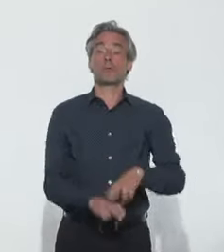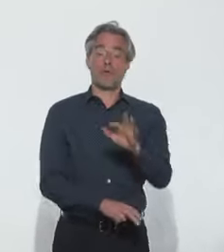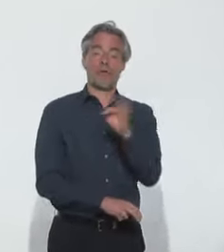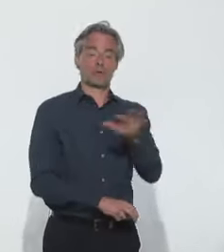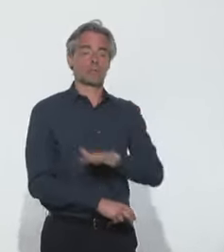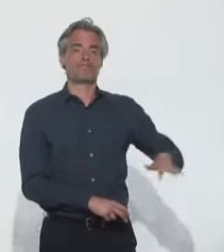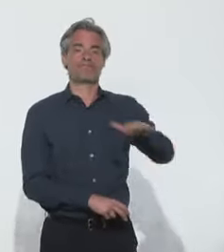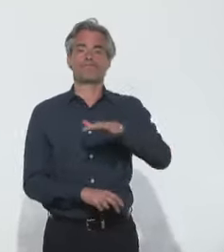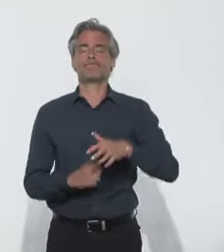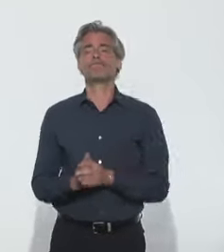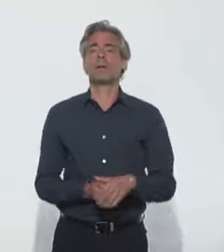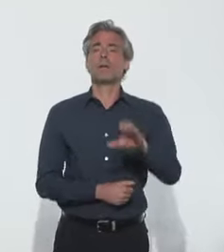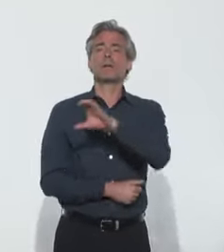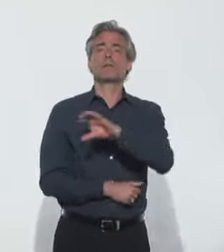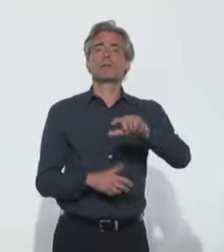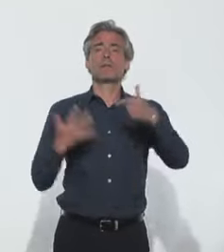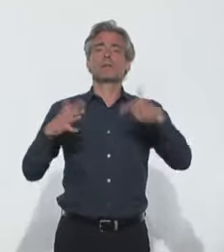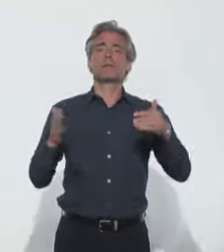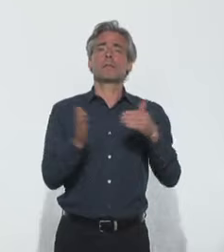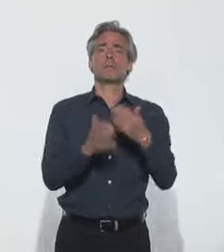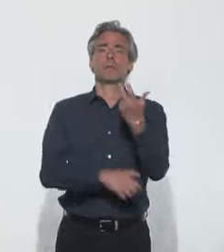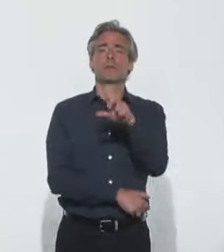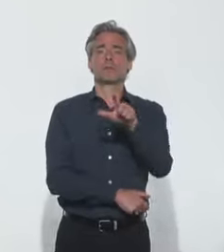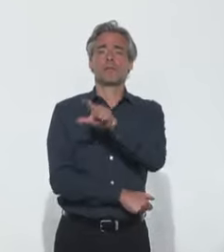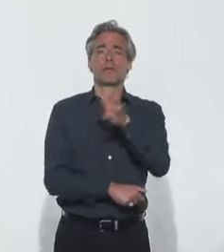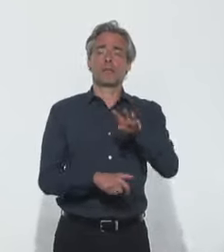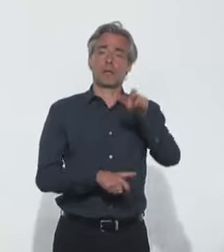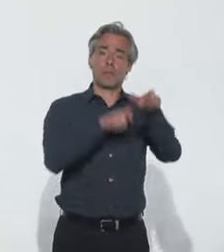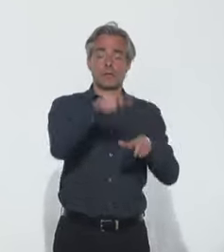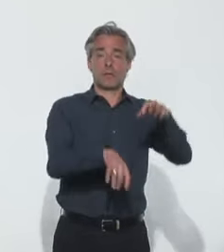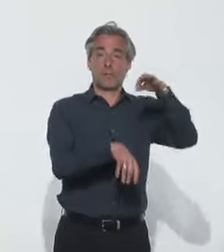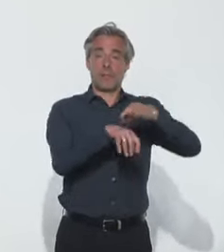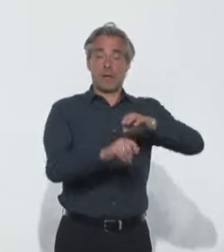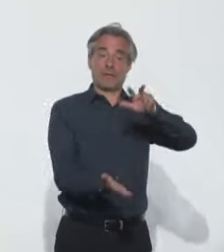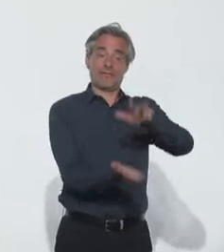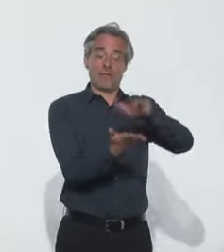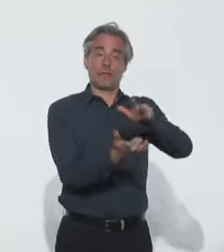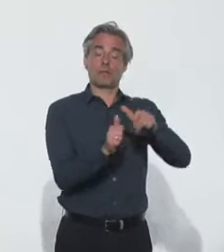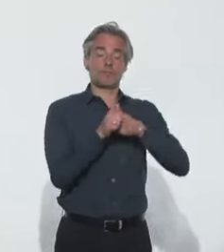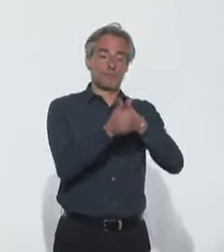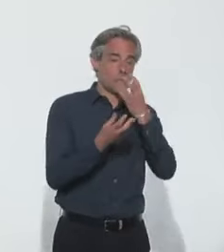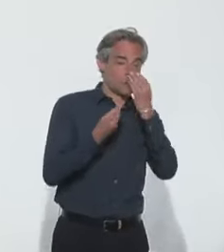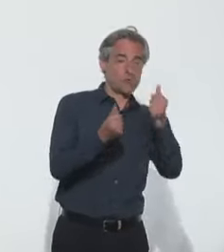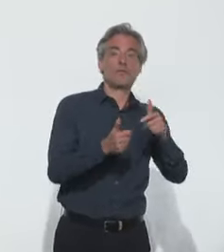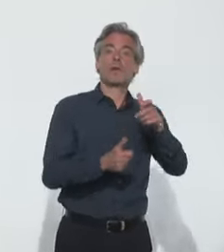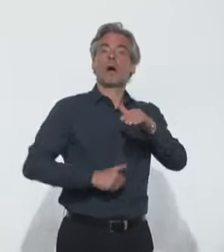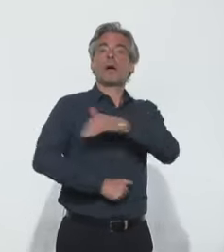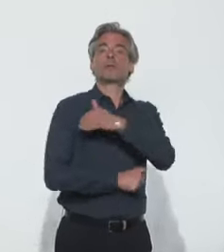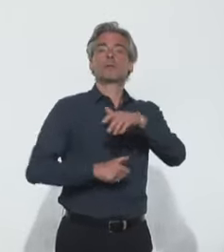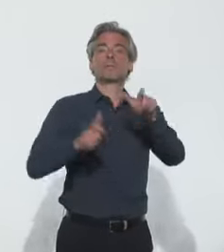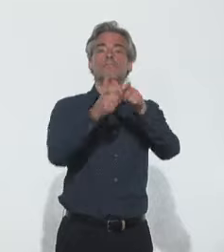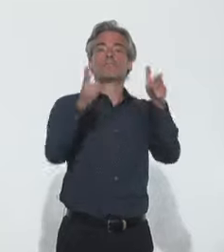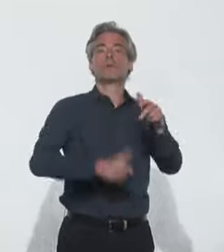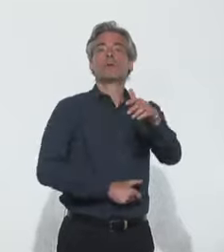France, 117 324 cas seraient confirmés selon les estimations de Santé publique France.